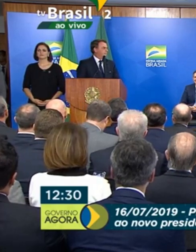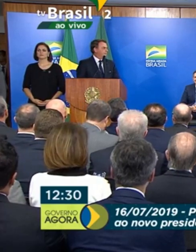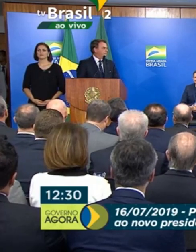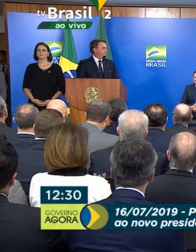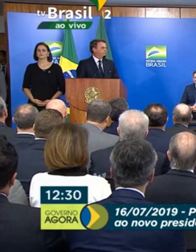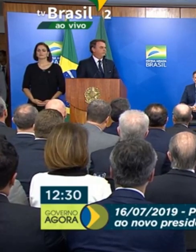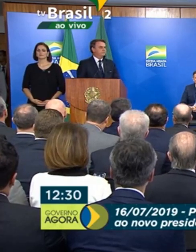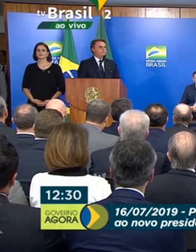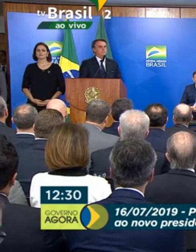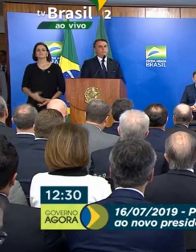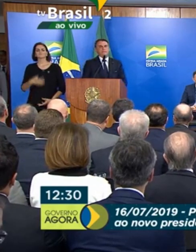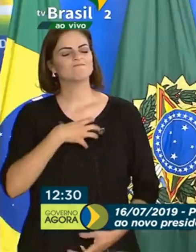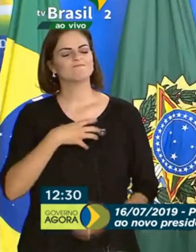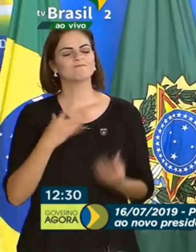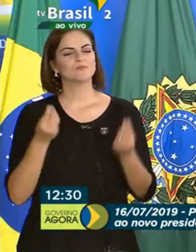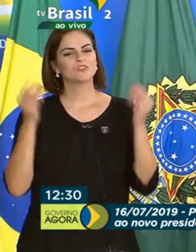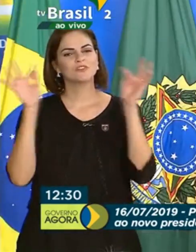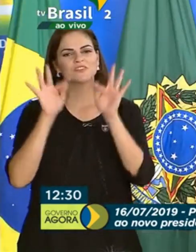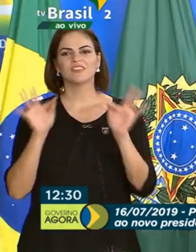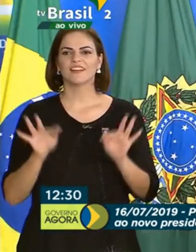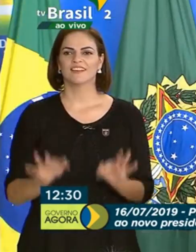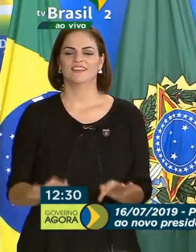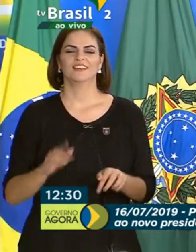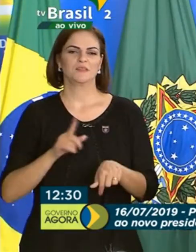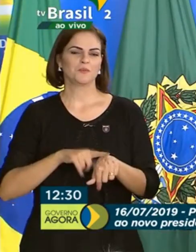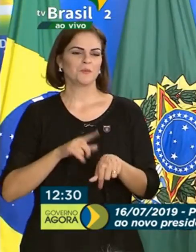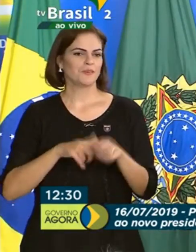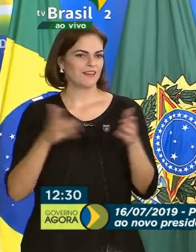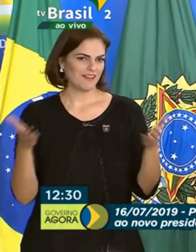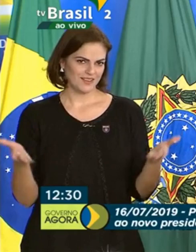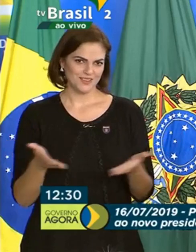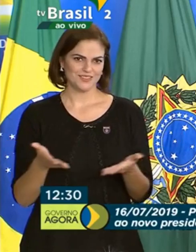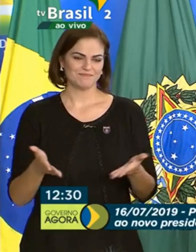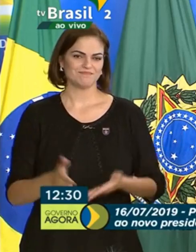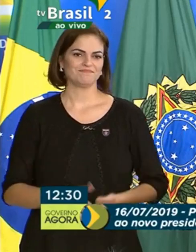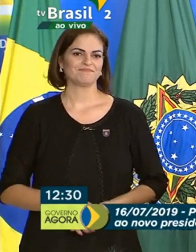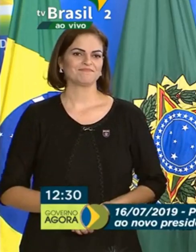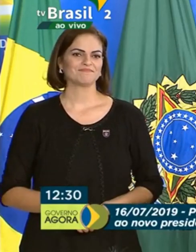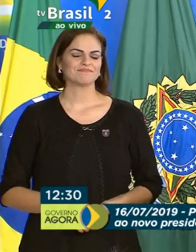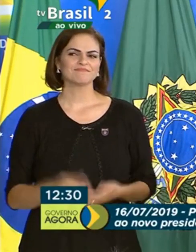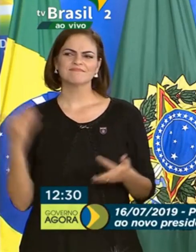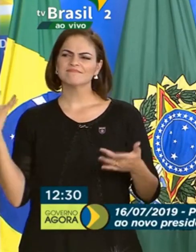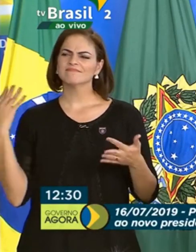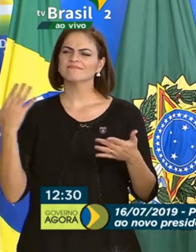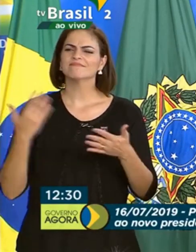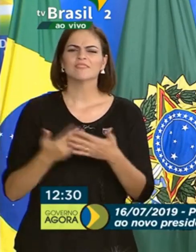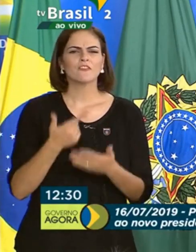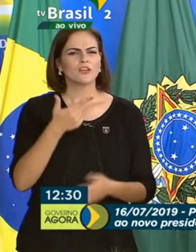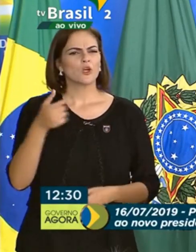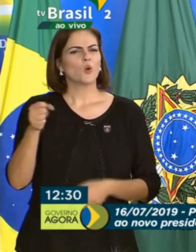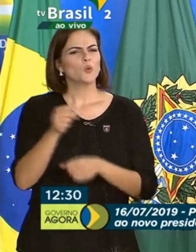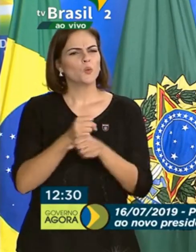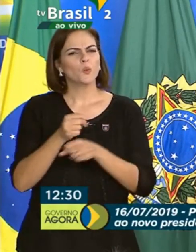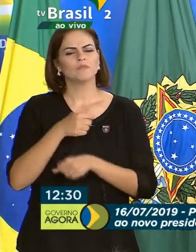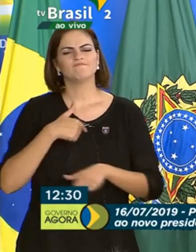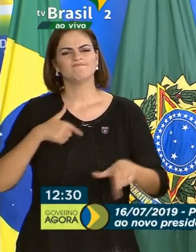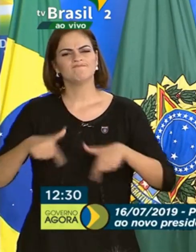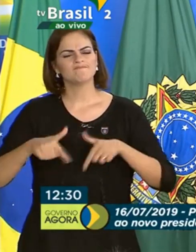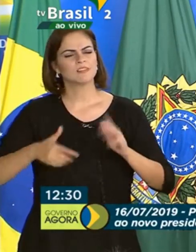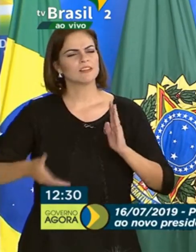Estou muito feliz com esse momento. Ao longo de 28 anos dentro da Câmara,